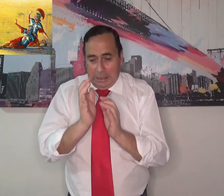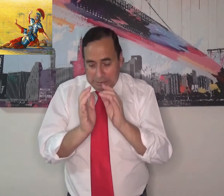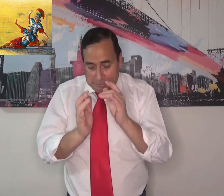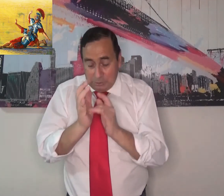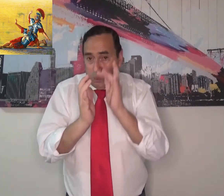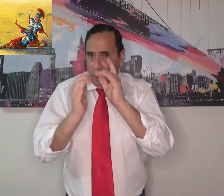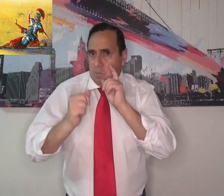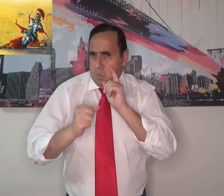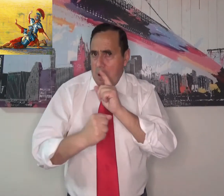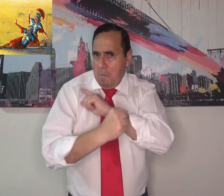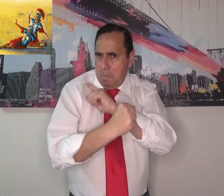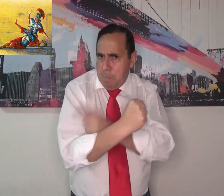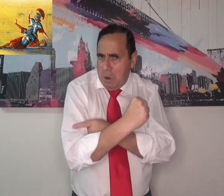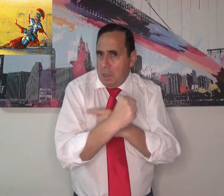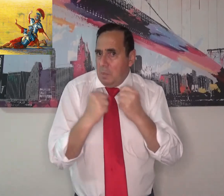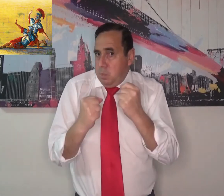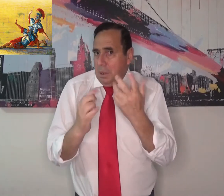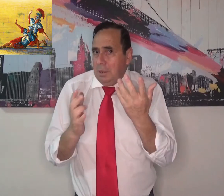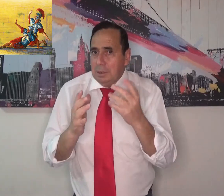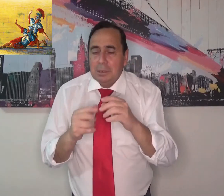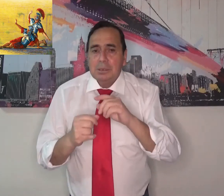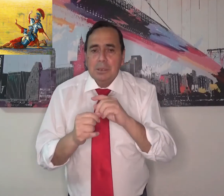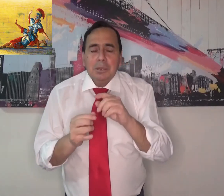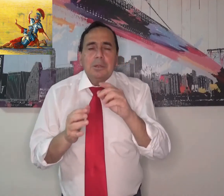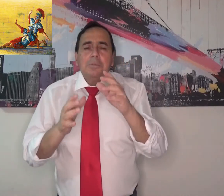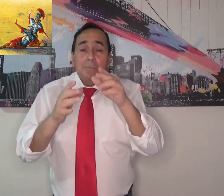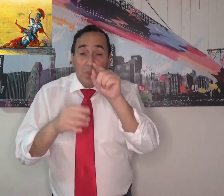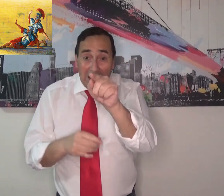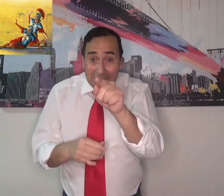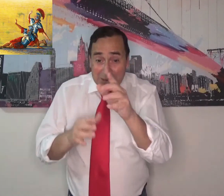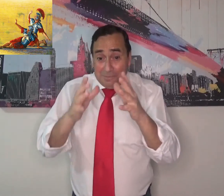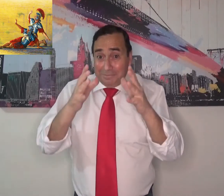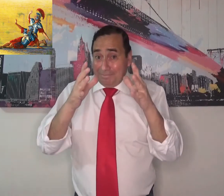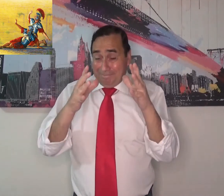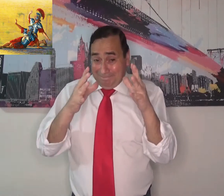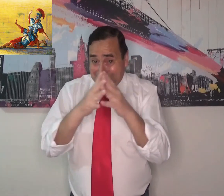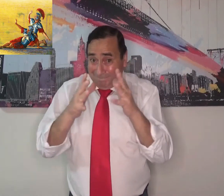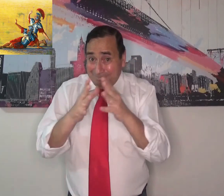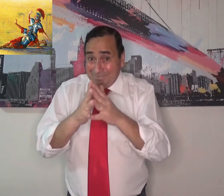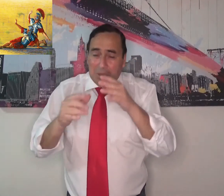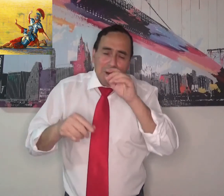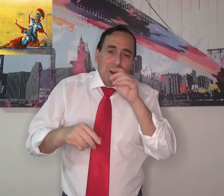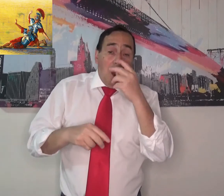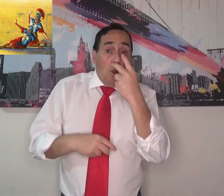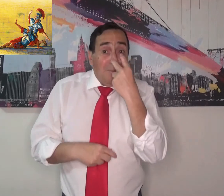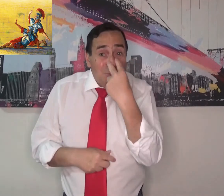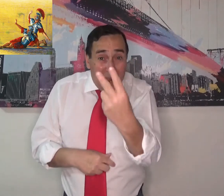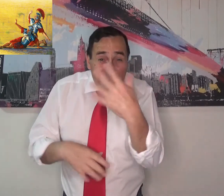mucho brillo y estas personas perdieron la noción. Jesús tenía mucho poder. Los